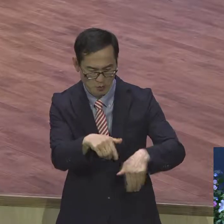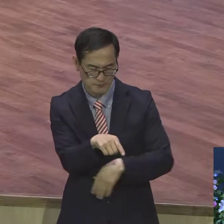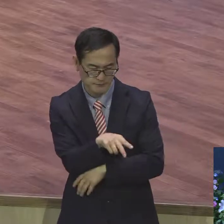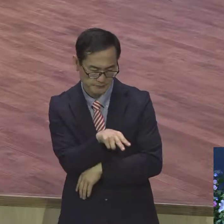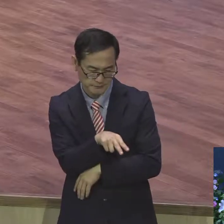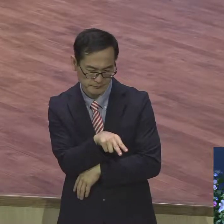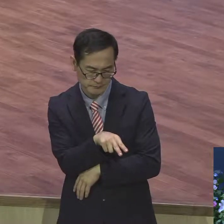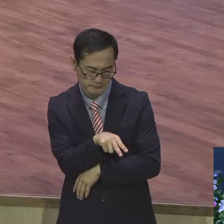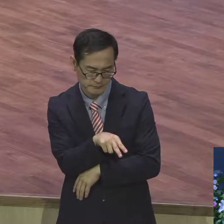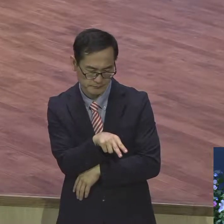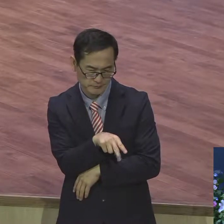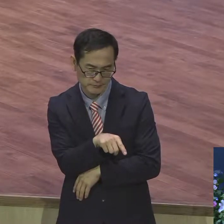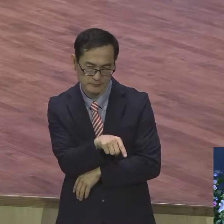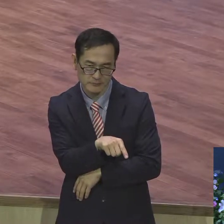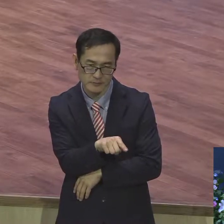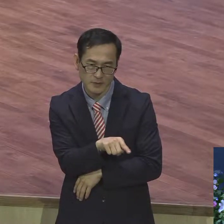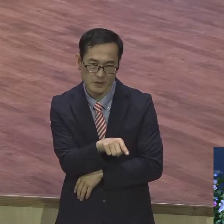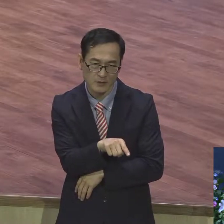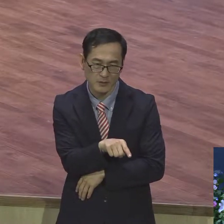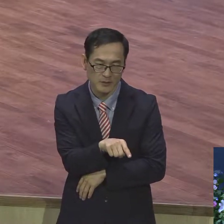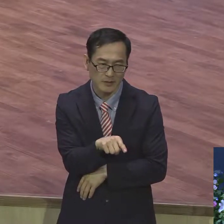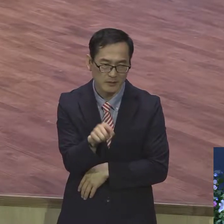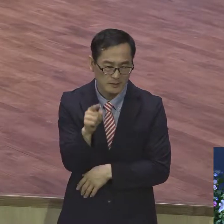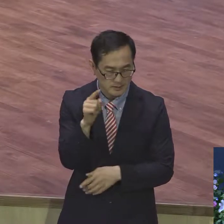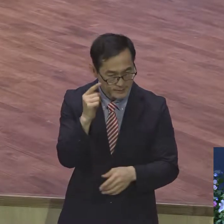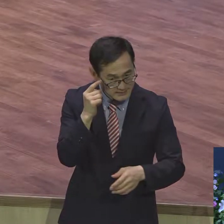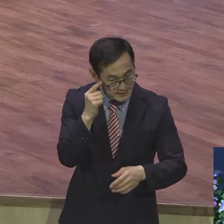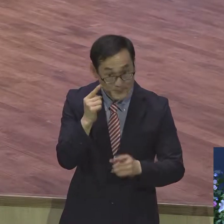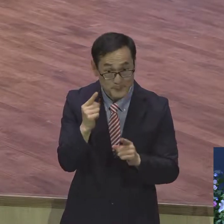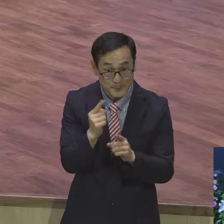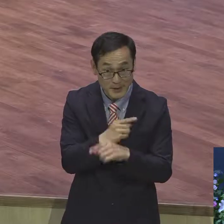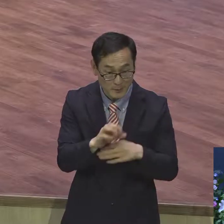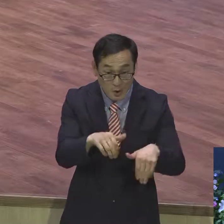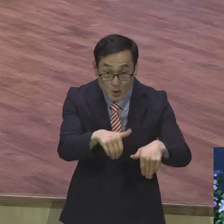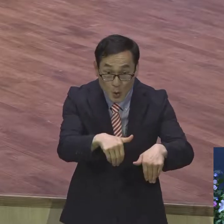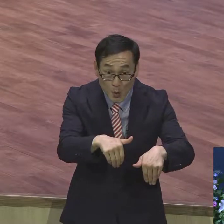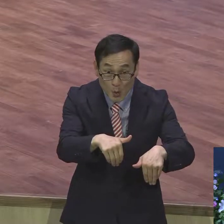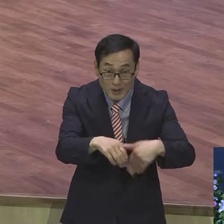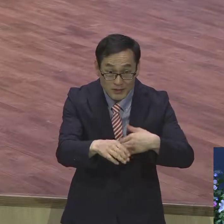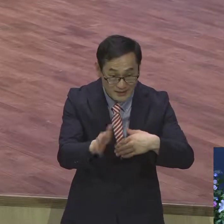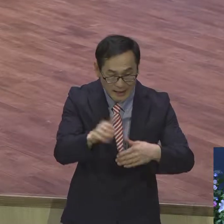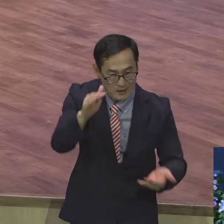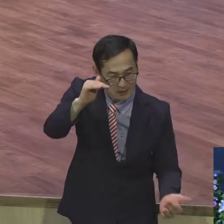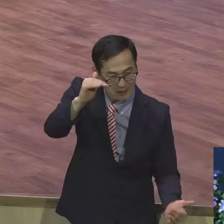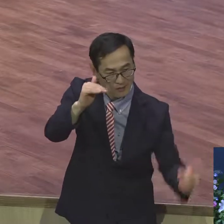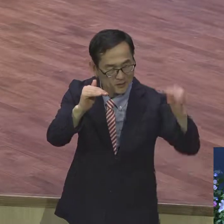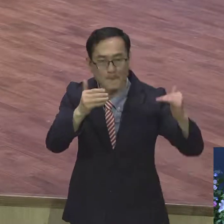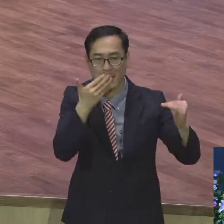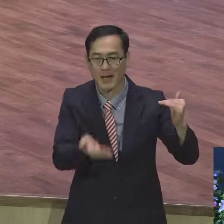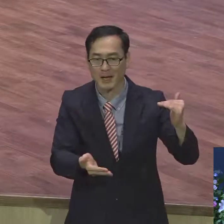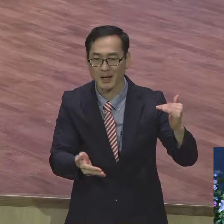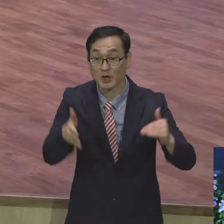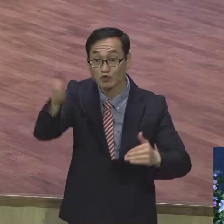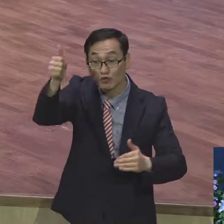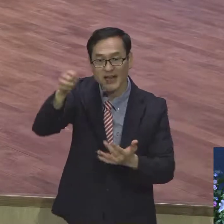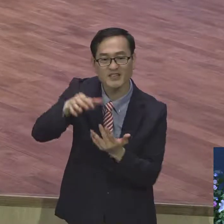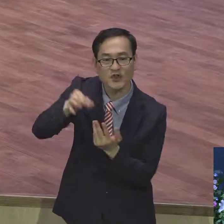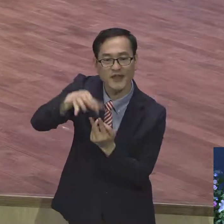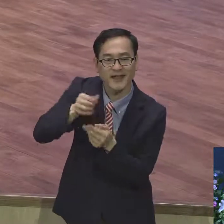신분이 바뀔 수도 있어요. 분명히 종인데 노예인데 주인이 보니까 이놈이 아주 착하단